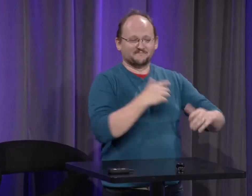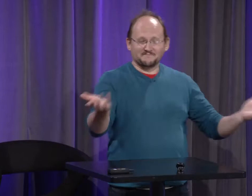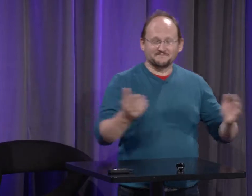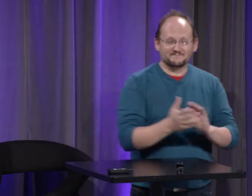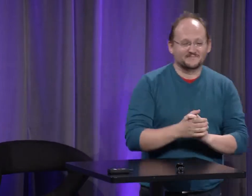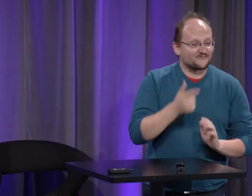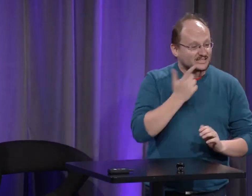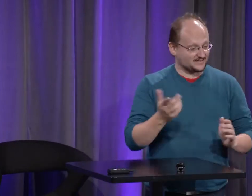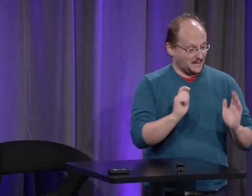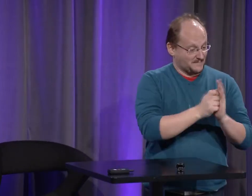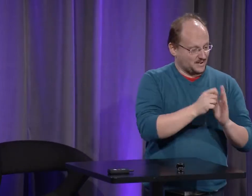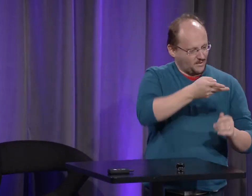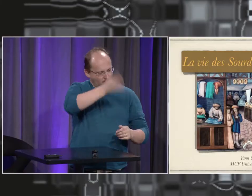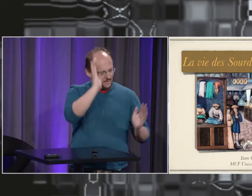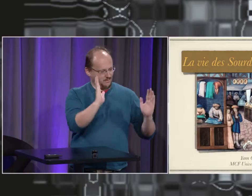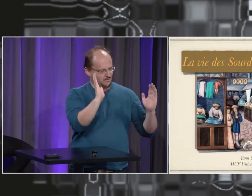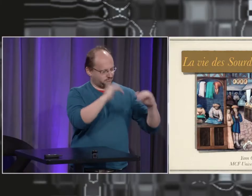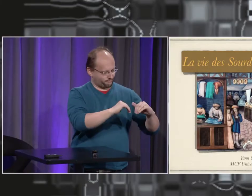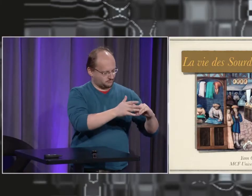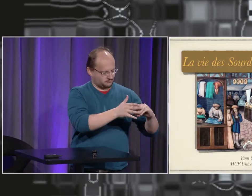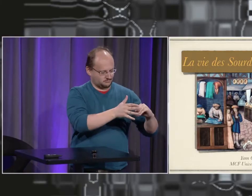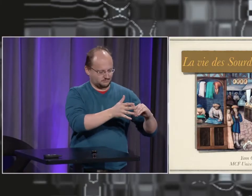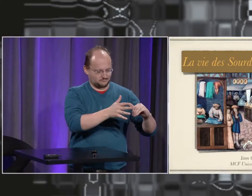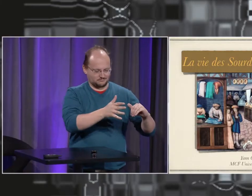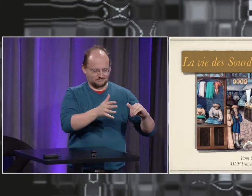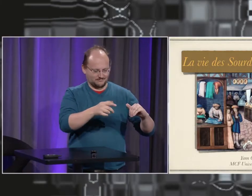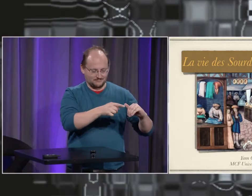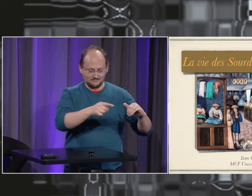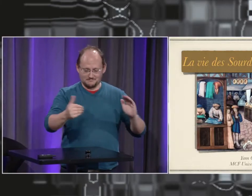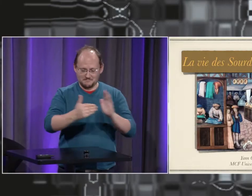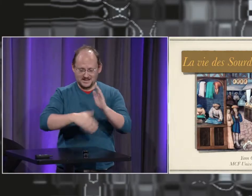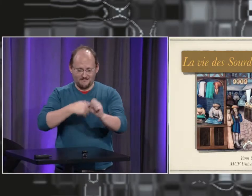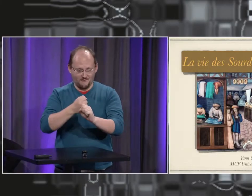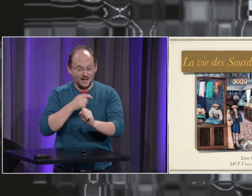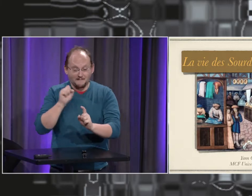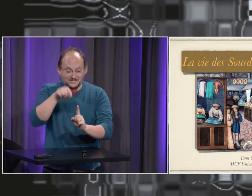quelque chose qui s passé il y a très longtemps. 1 000 ans,'est très, très long.